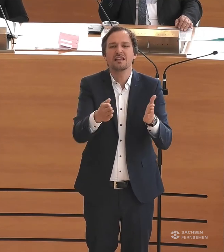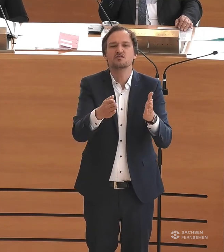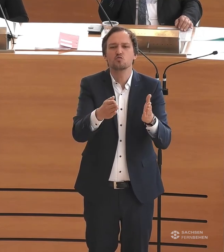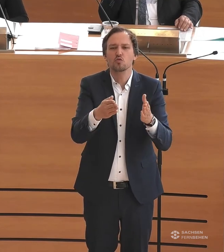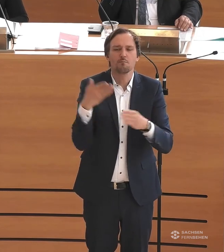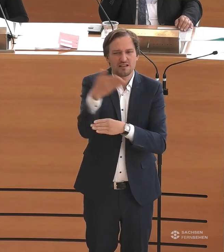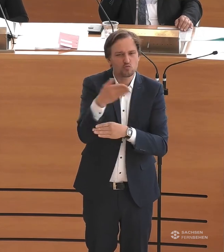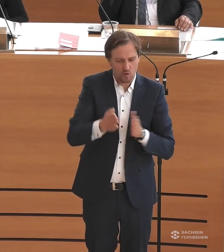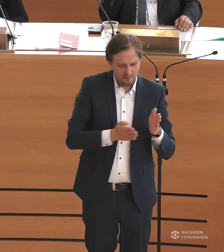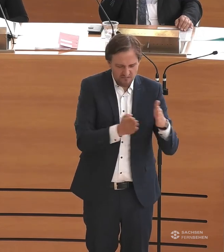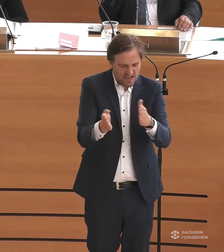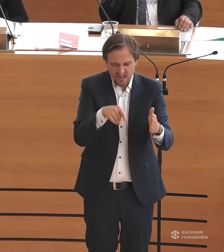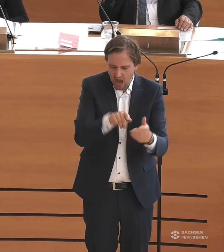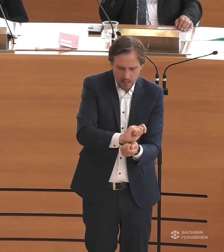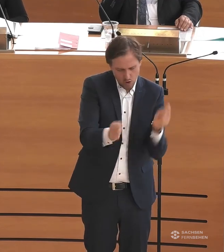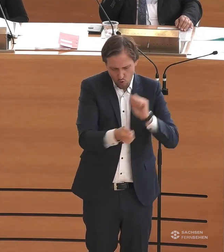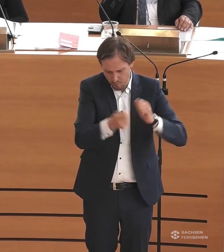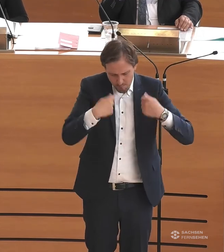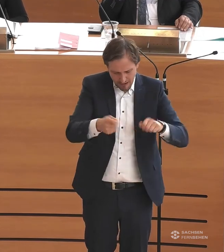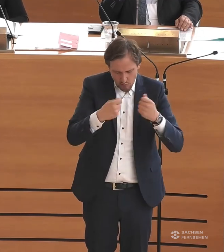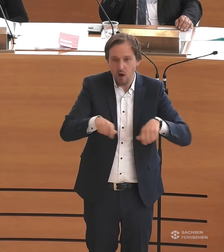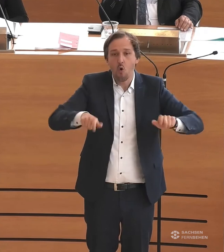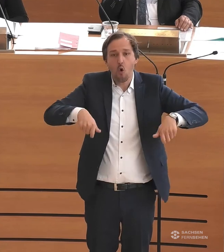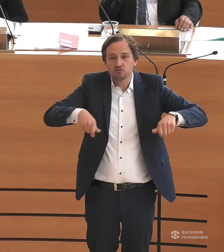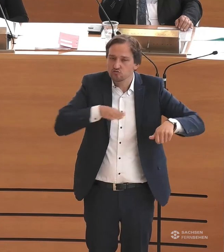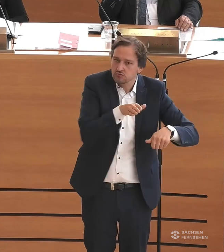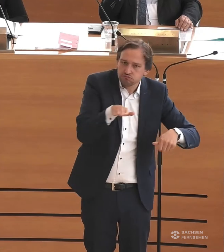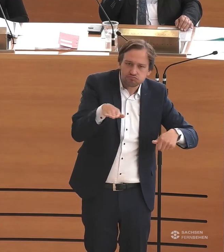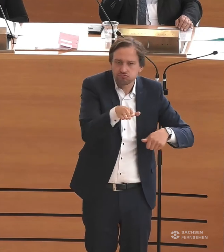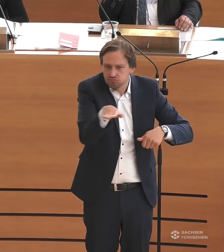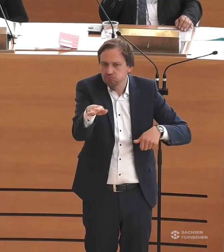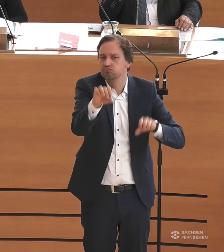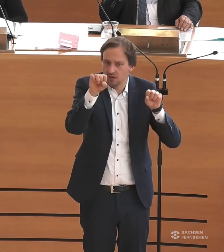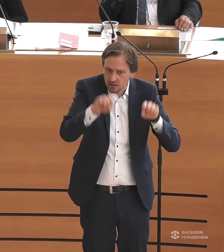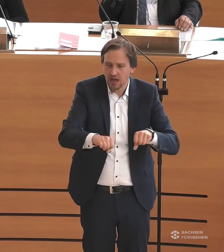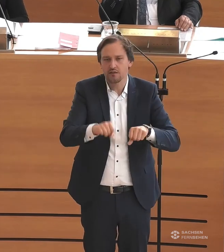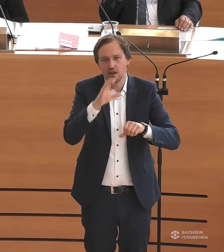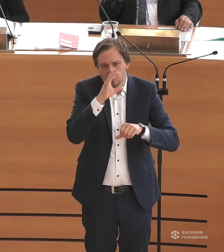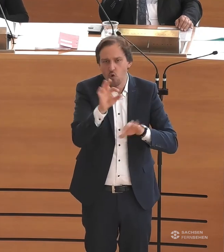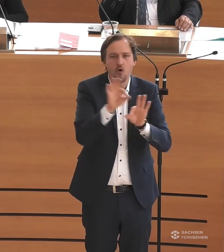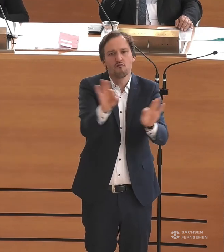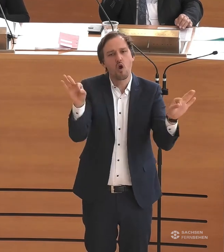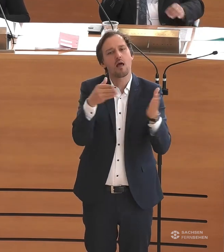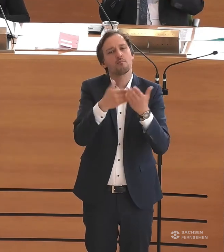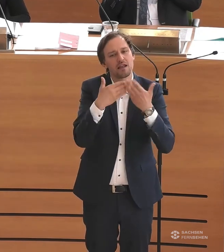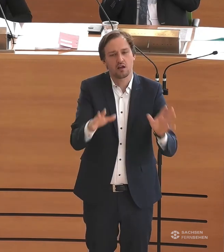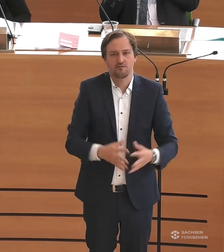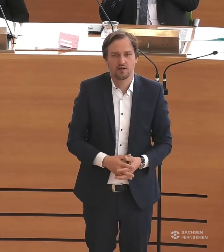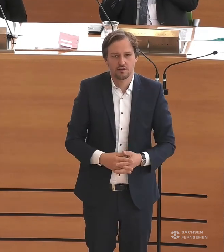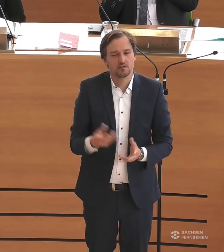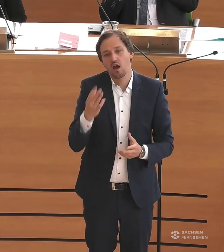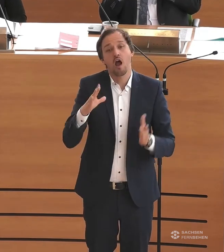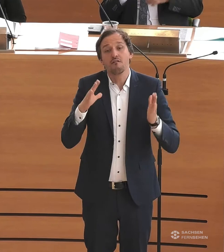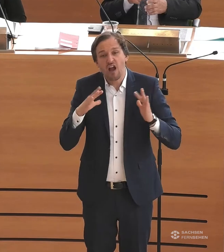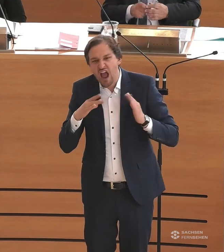rollstuhlgerecht gebaut geworden sind und damit eben für alle der Zoo eben auch besuchbar geworden ist. Oder eben auch in der Freizeit